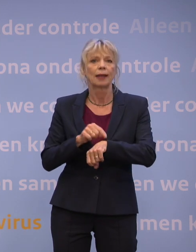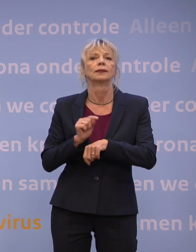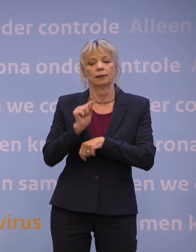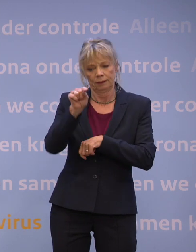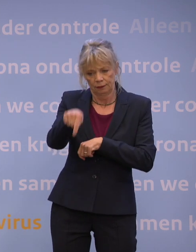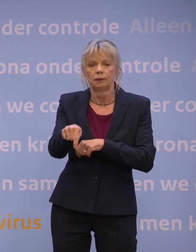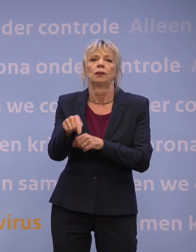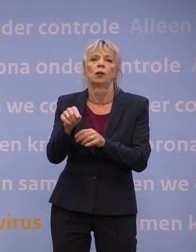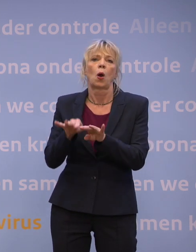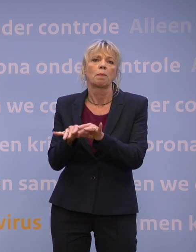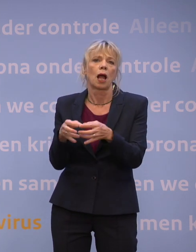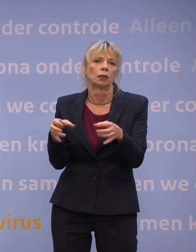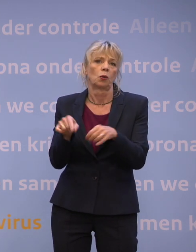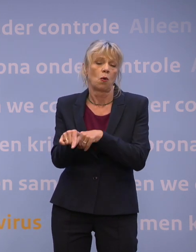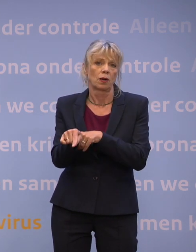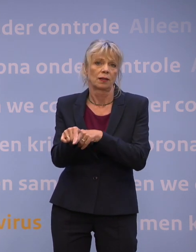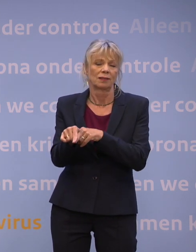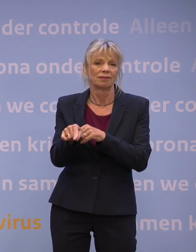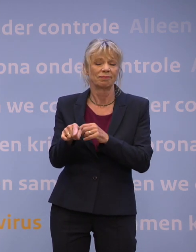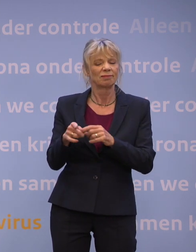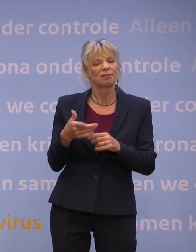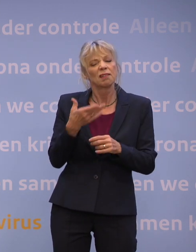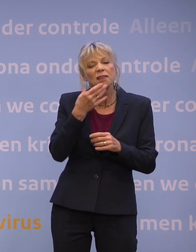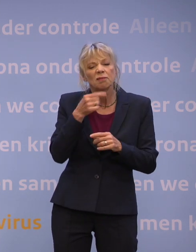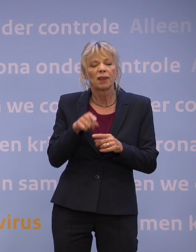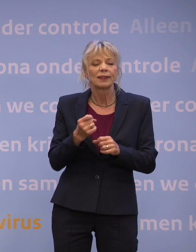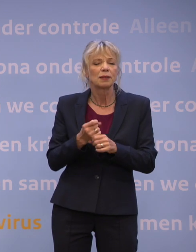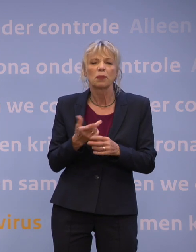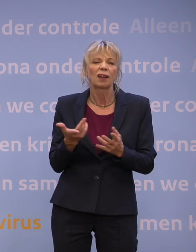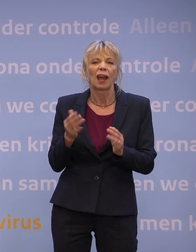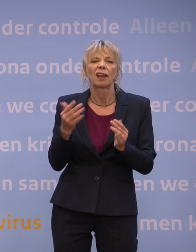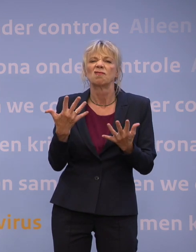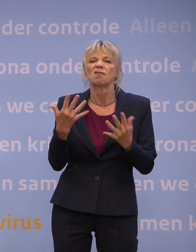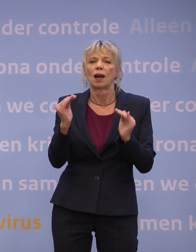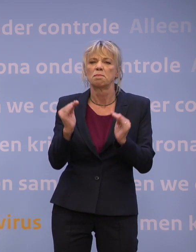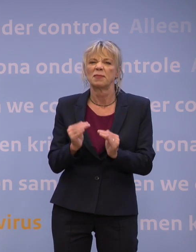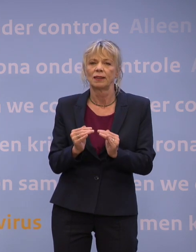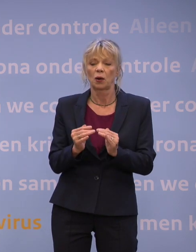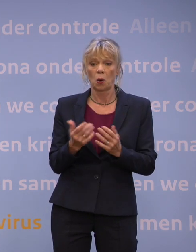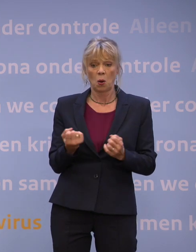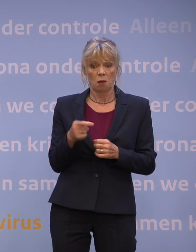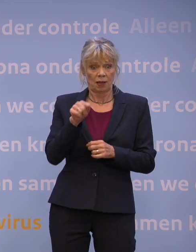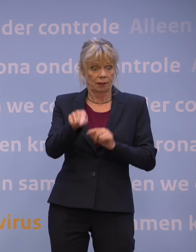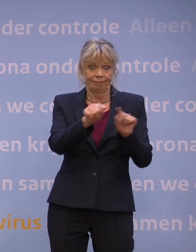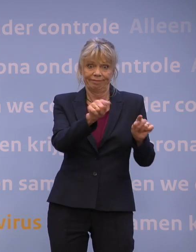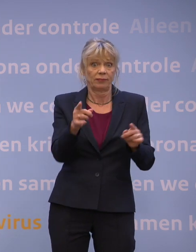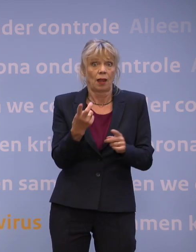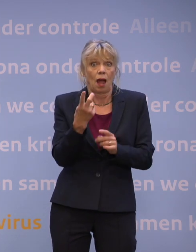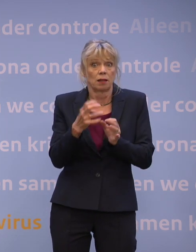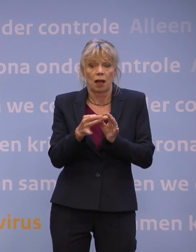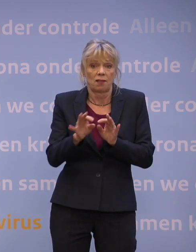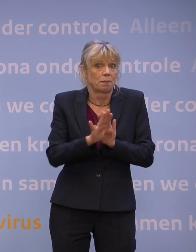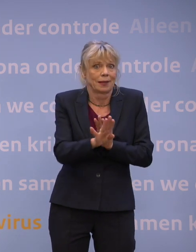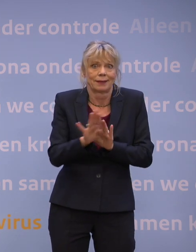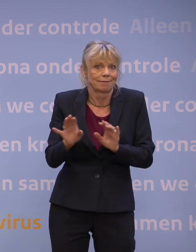In de praktijk zal dat overigens vaak minder zijn, omdat dat met anderhalve meter niet haalbaar is. Veel